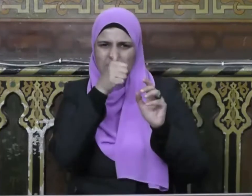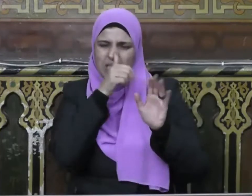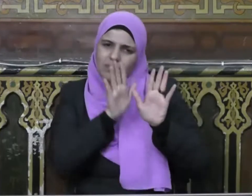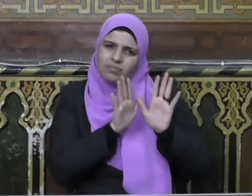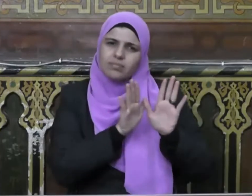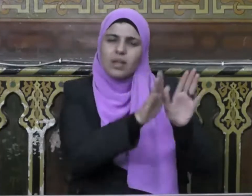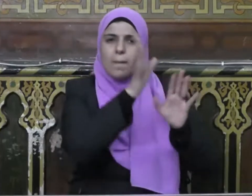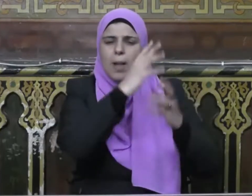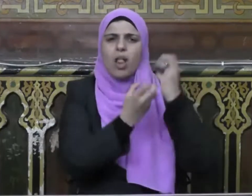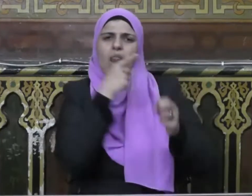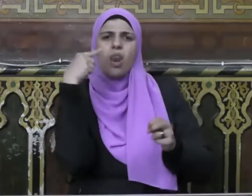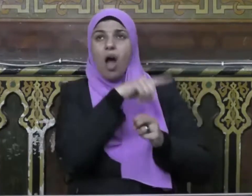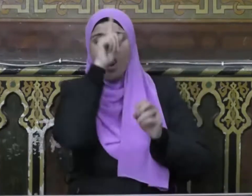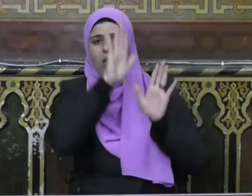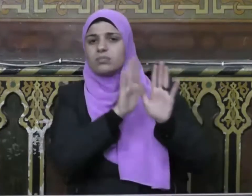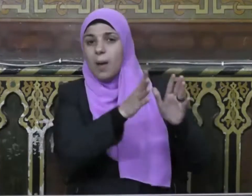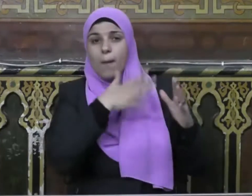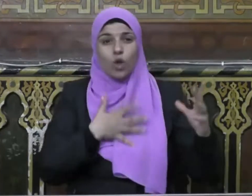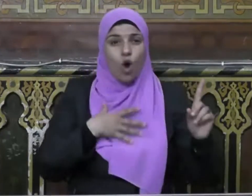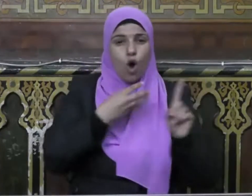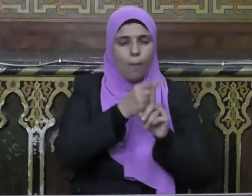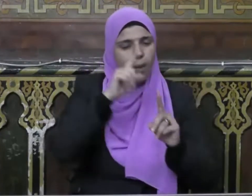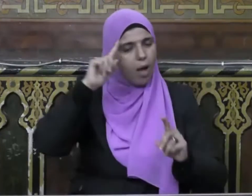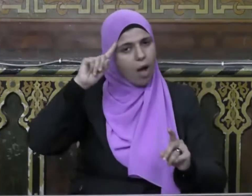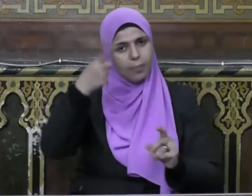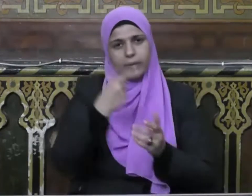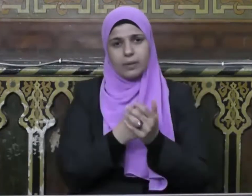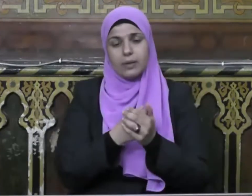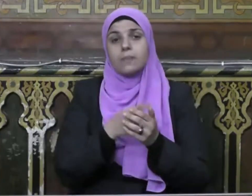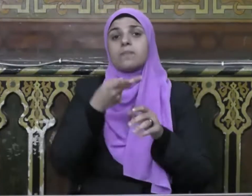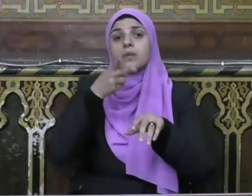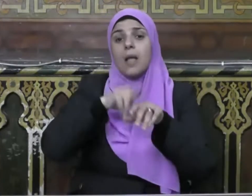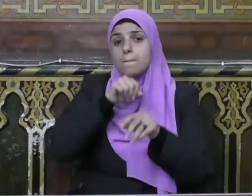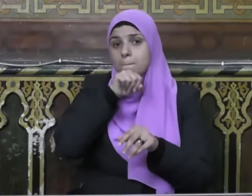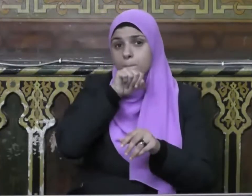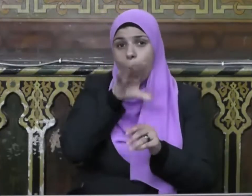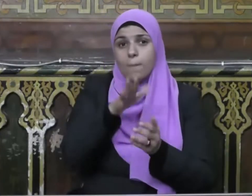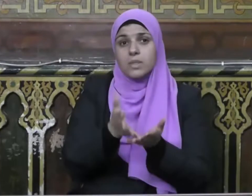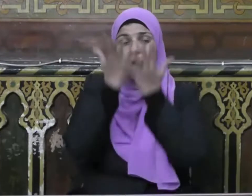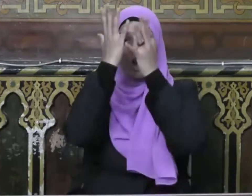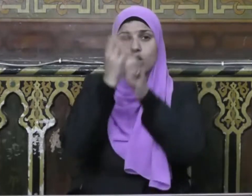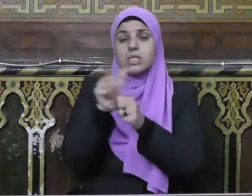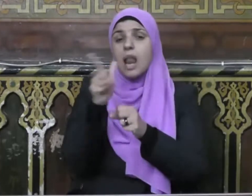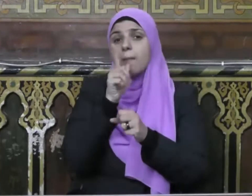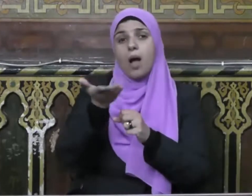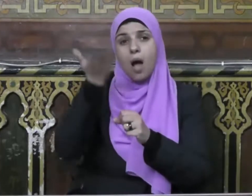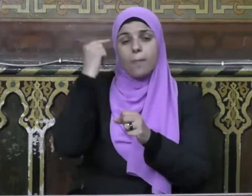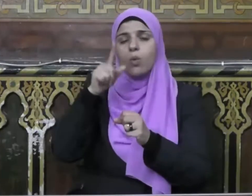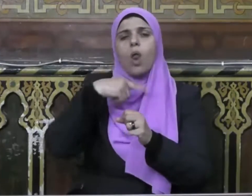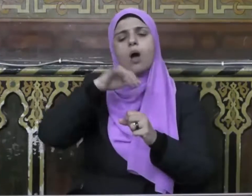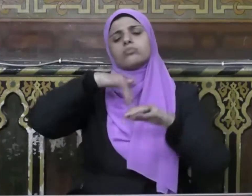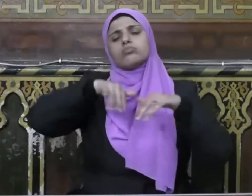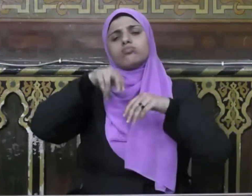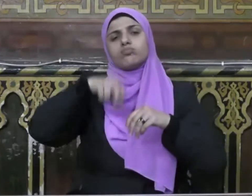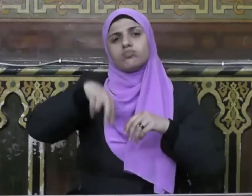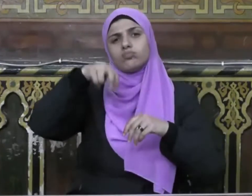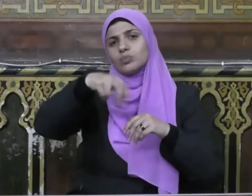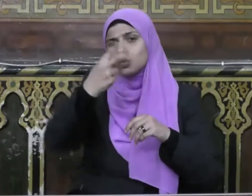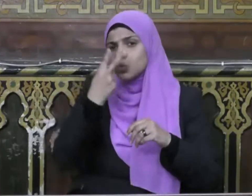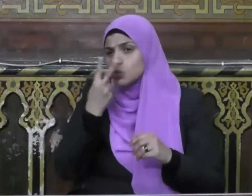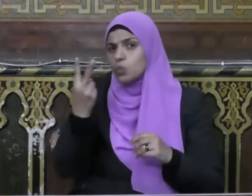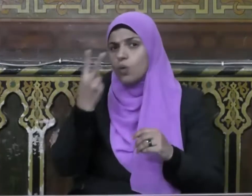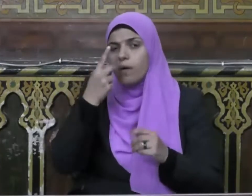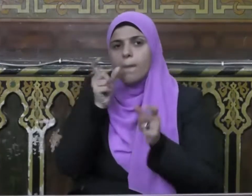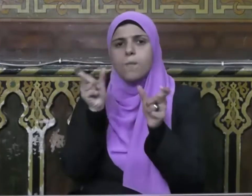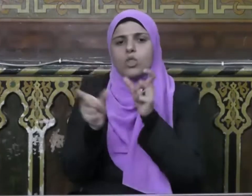من الله تعالى وبرئ الله تعالى منه بل كان صلى الله عليه وسلم يمر